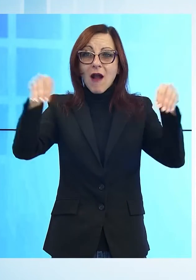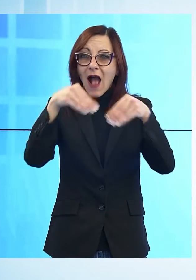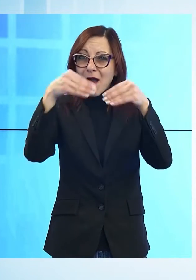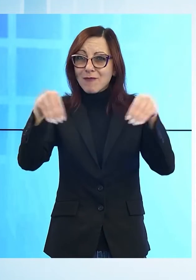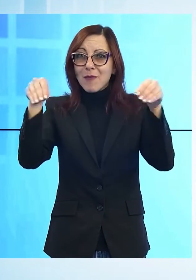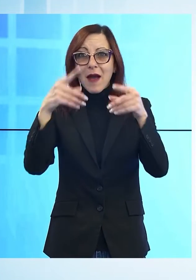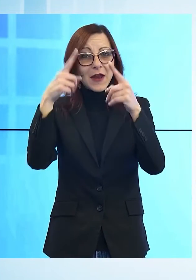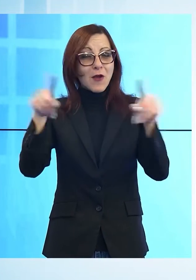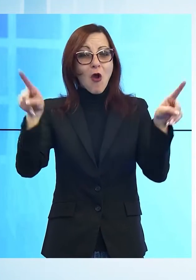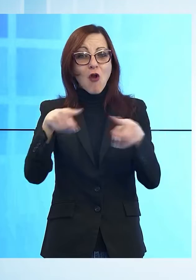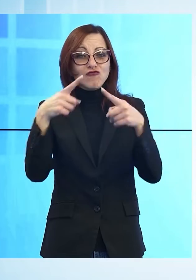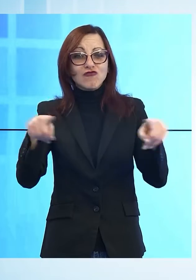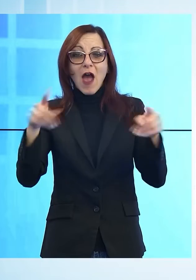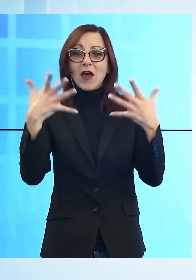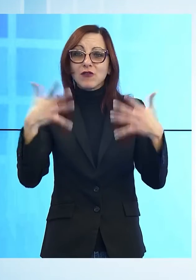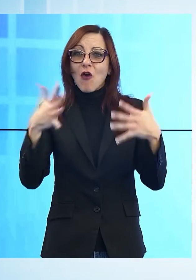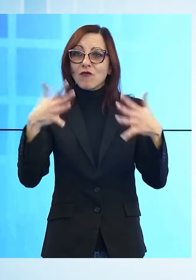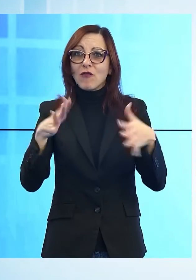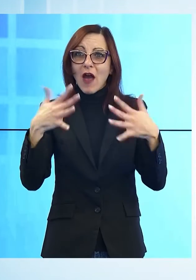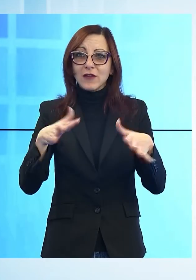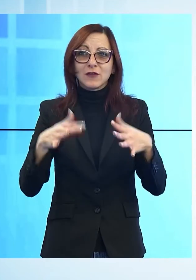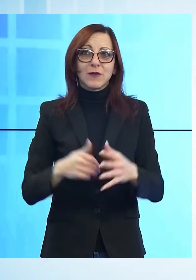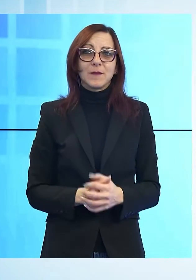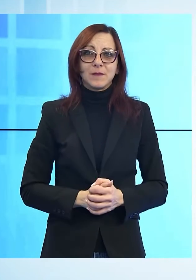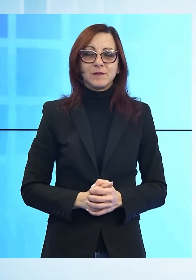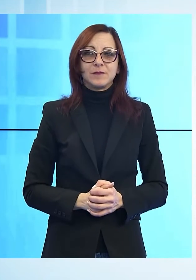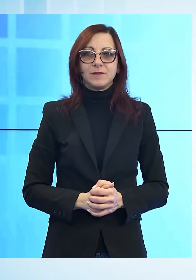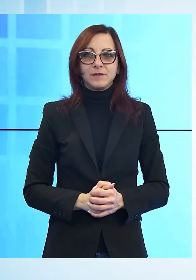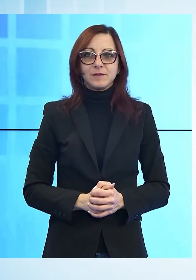suonata a festa dai campanari dell'associazione Campanari Lucchesi.